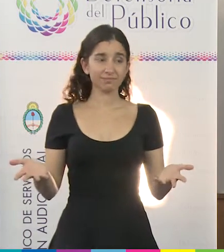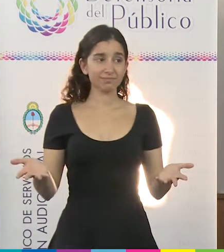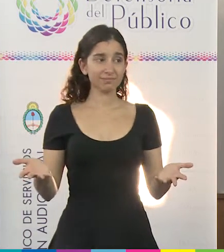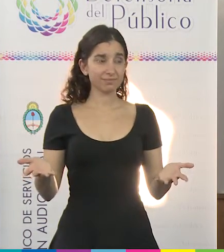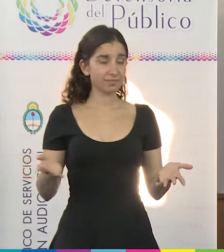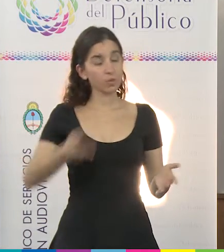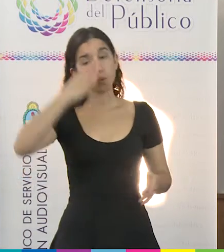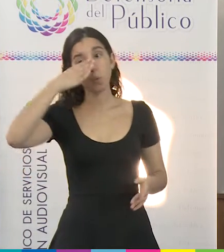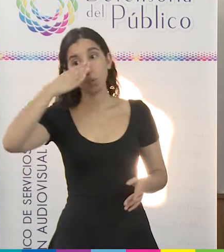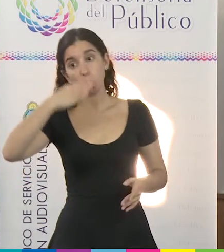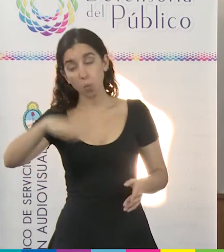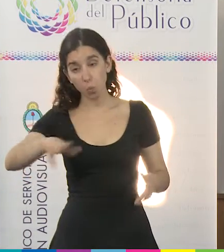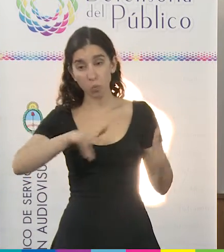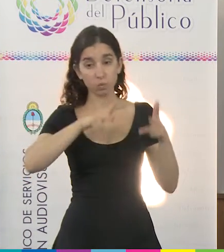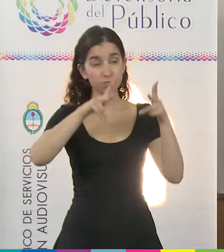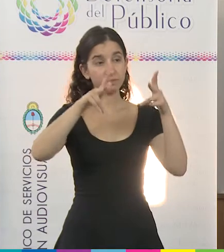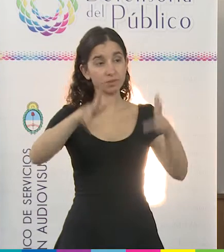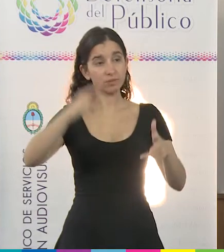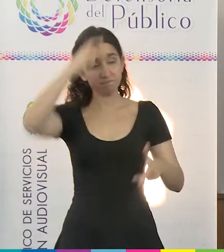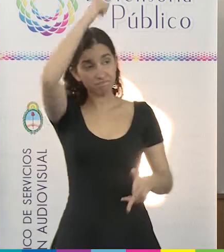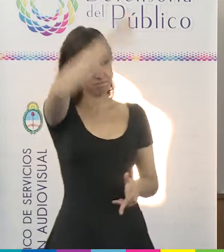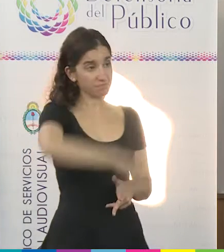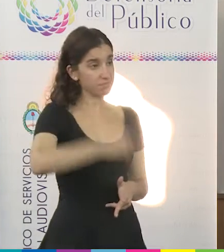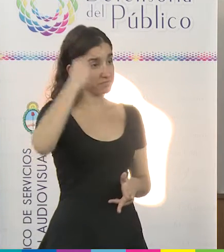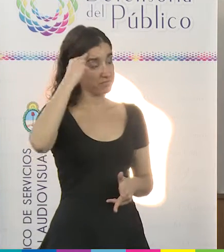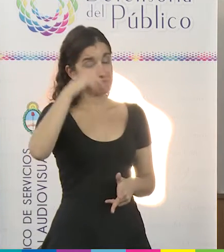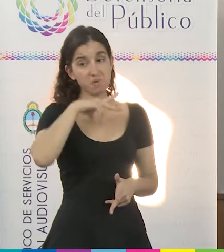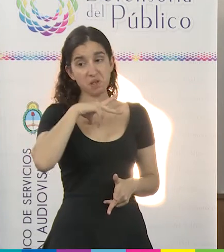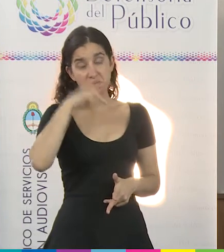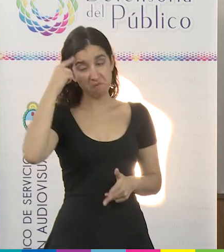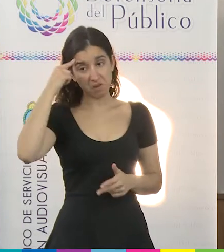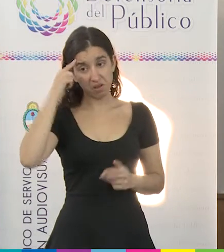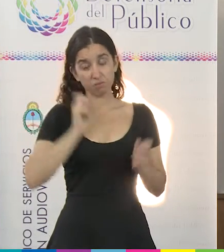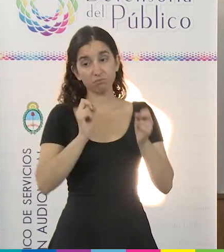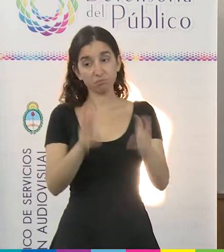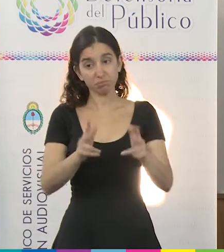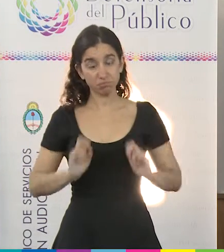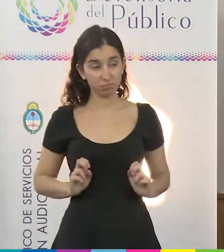y por último y como reflexión personal compañeros